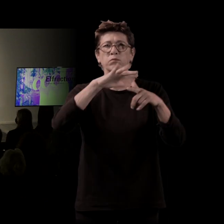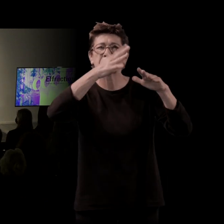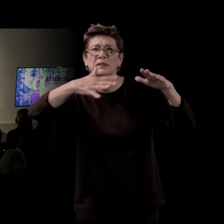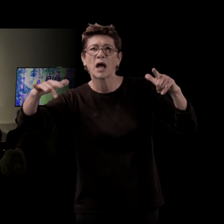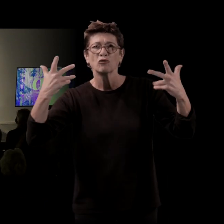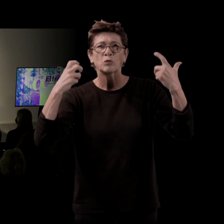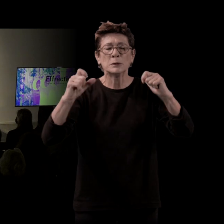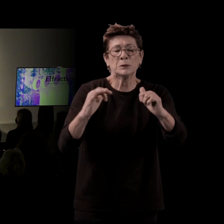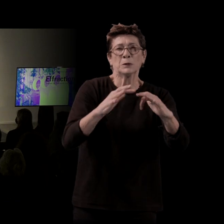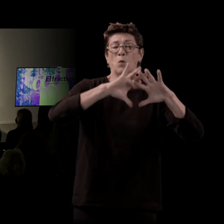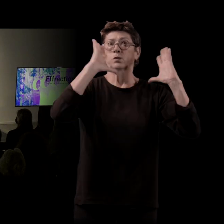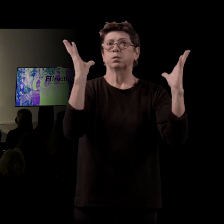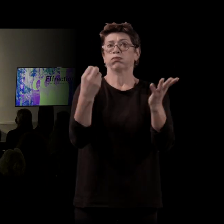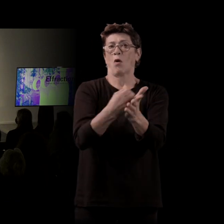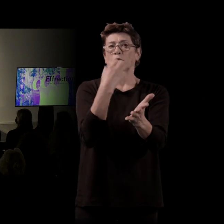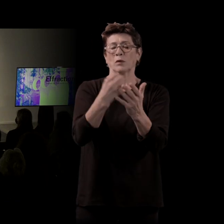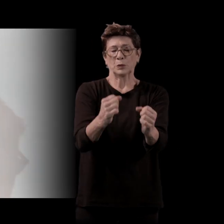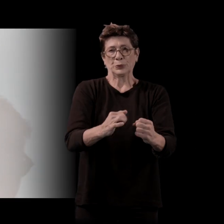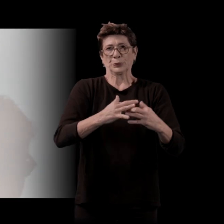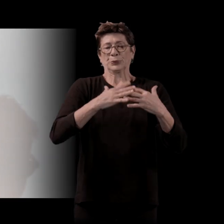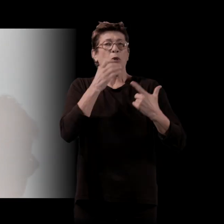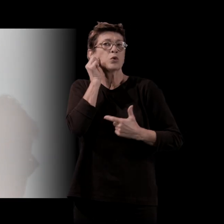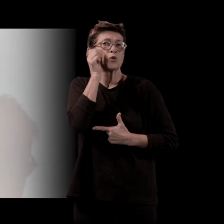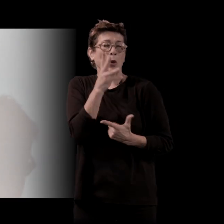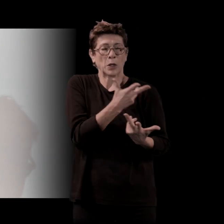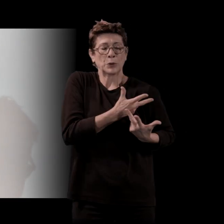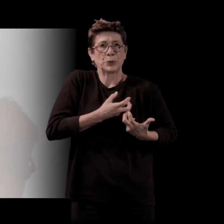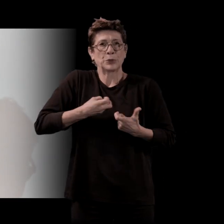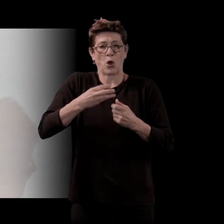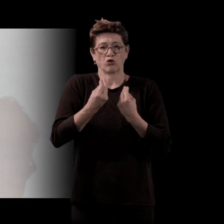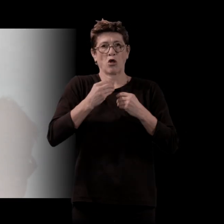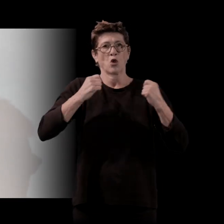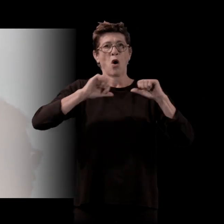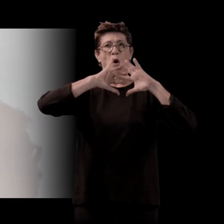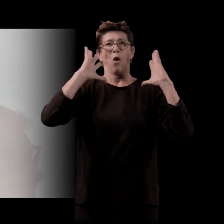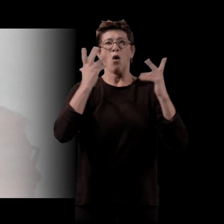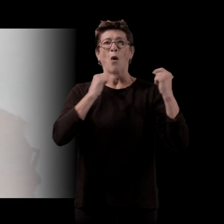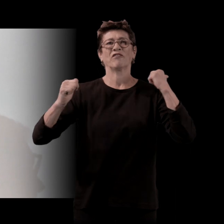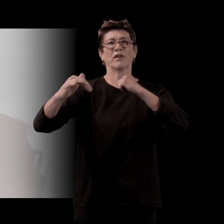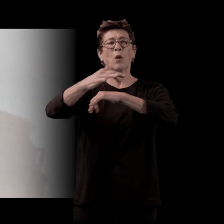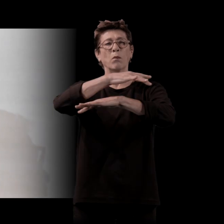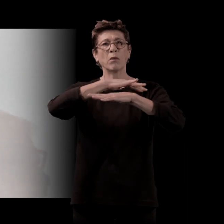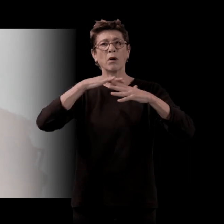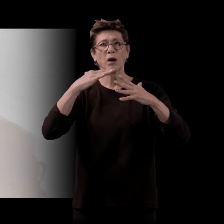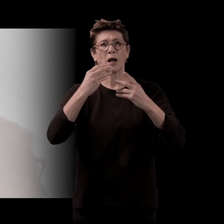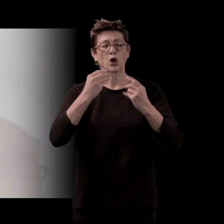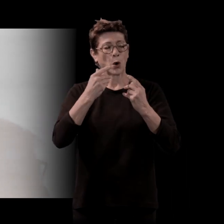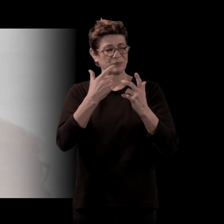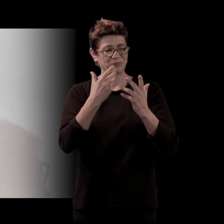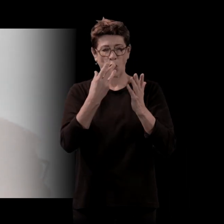sensorielles qui font un environnement, mais aussi qui gravent comme des sillons en nous. Oui, ça, compte très, très